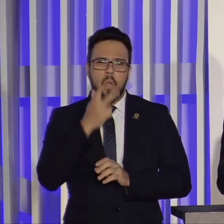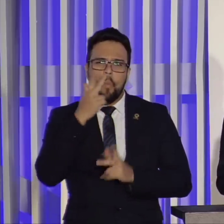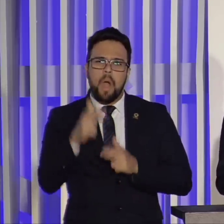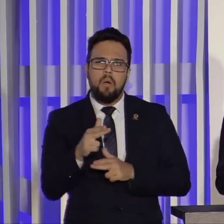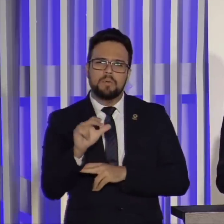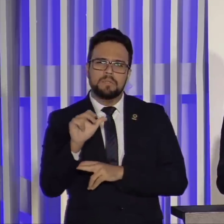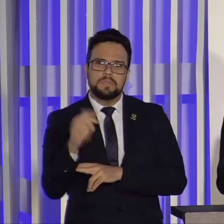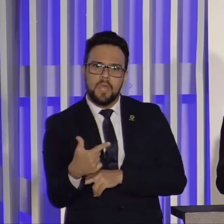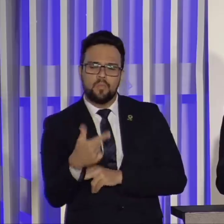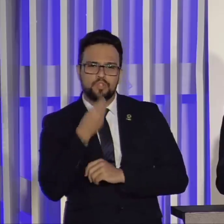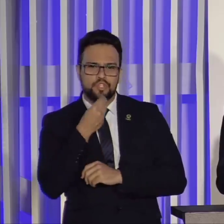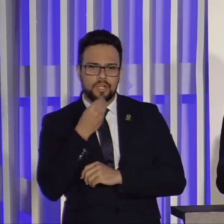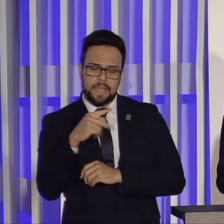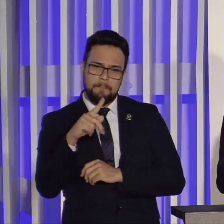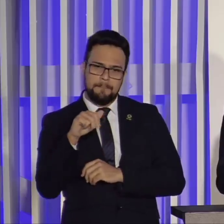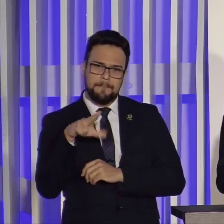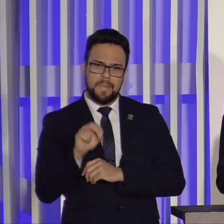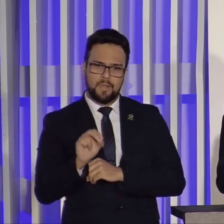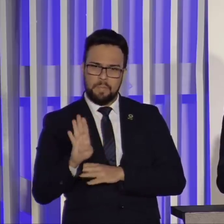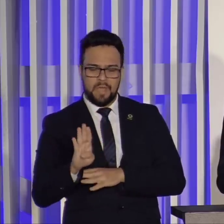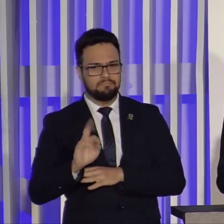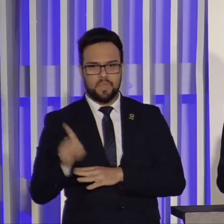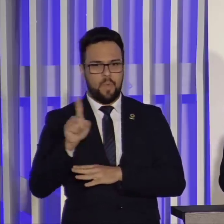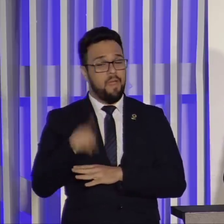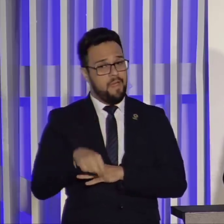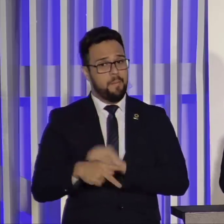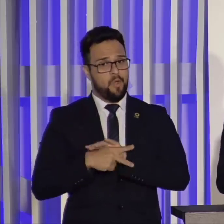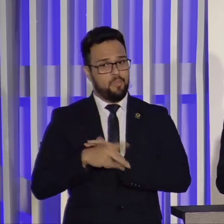Não tem plano B. O plano B que tem é o plano Bolsonaro.